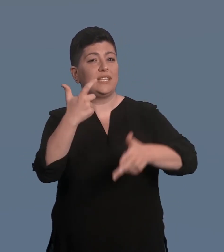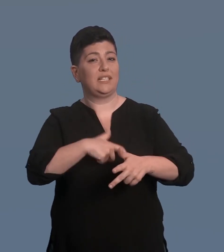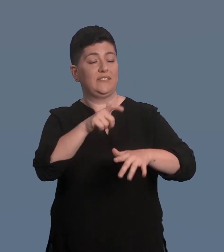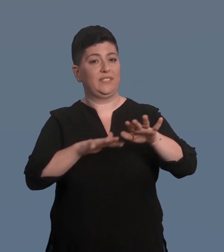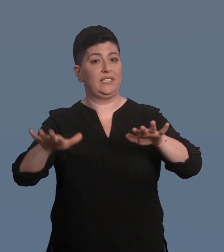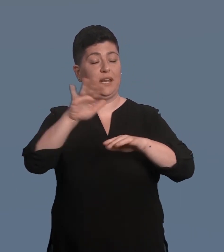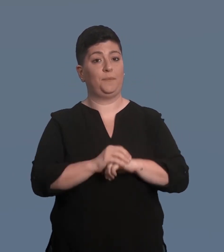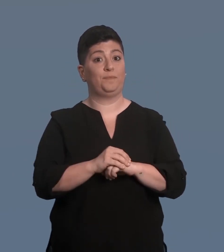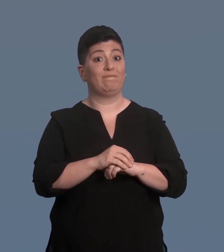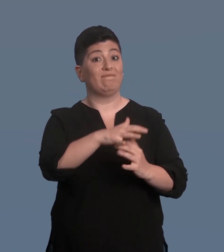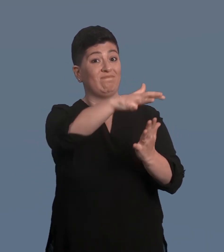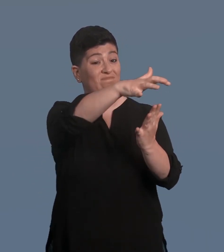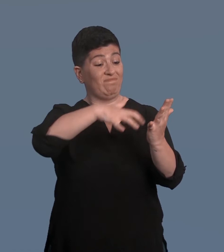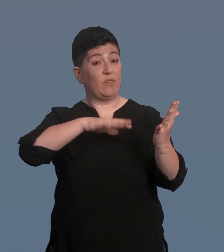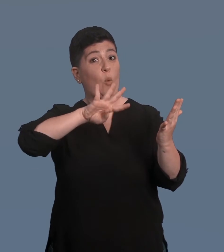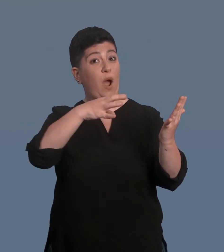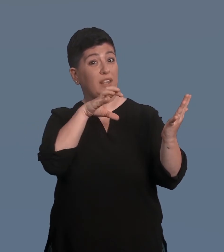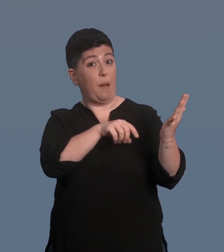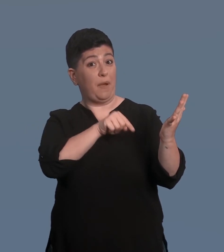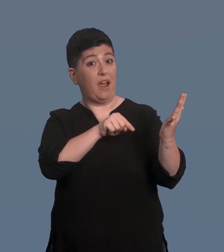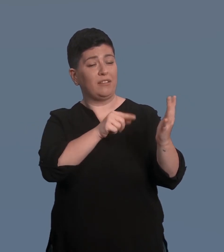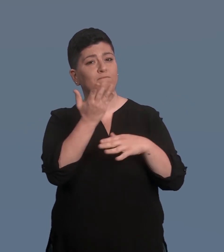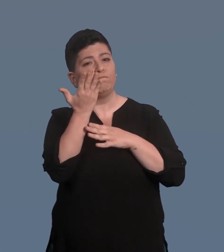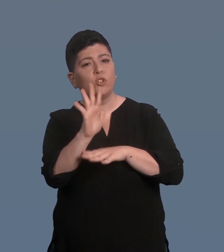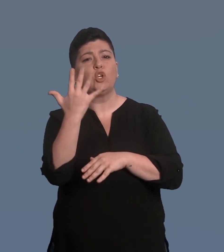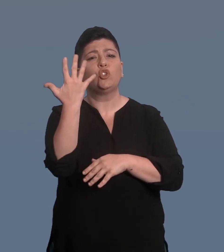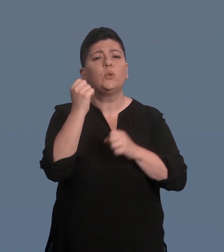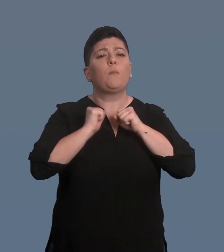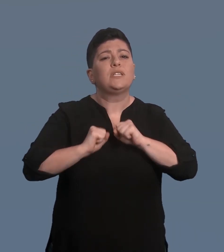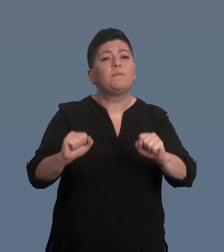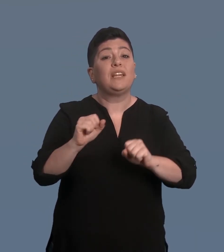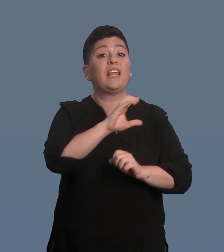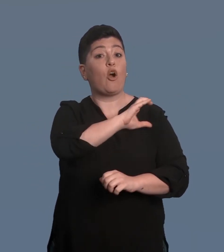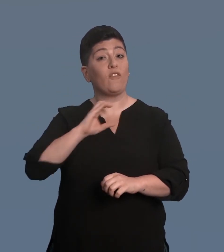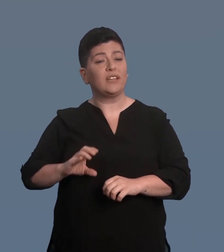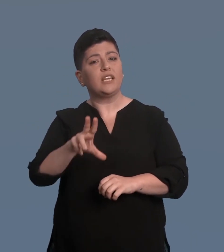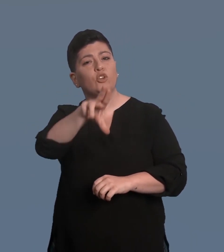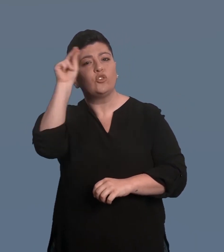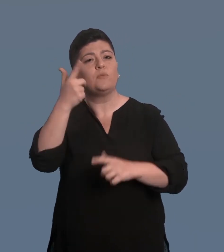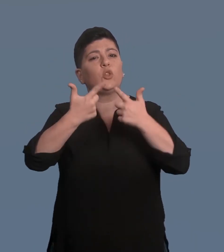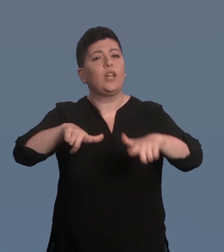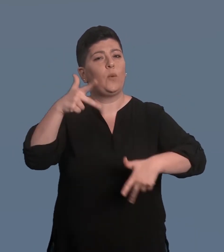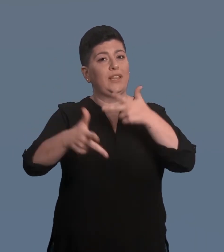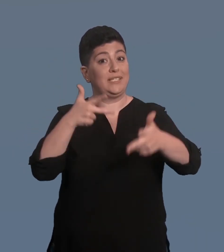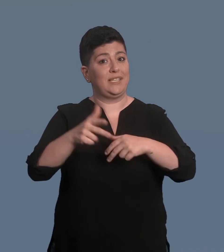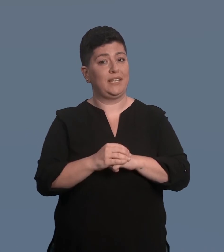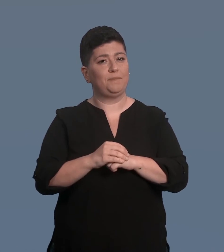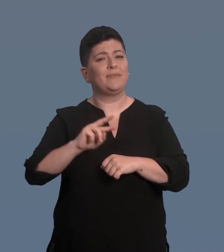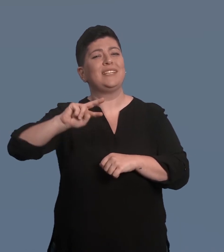riconoscimento legale delle lingue dei segni svizzere. La quarta parte del rapporto descrive cinque possibilità della Confederazione di